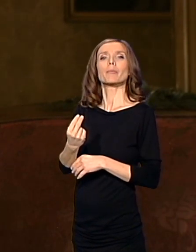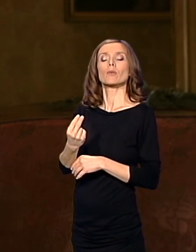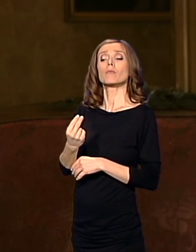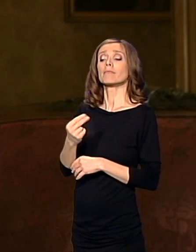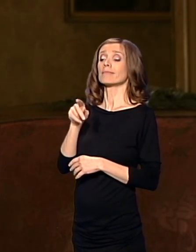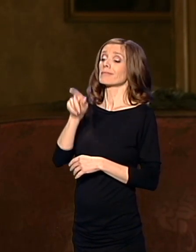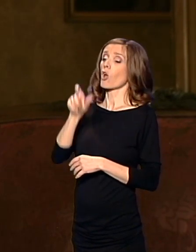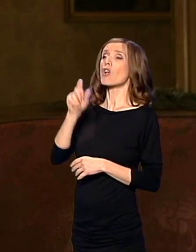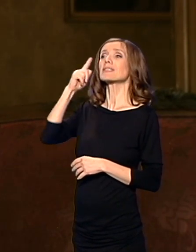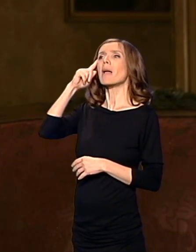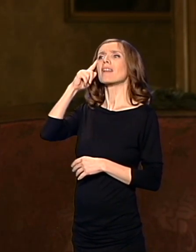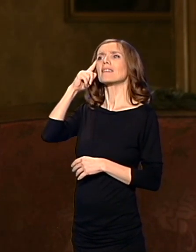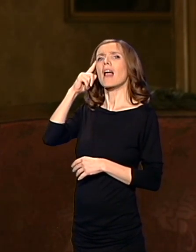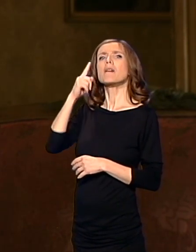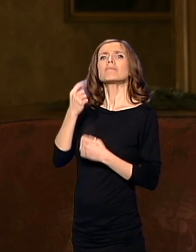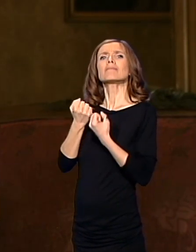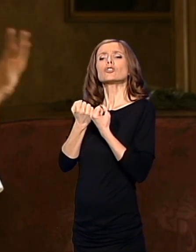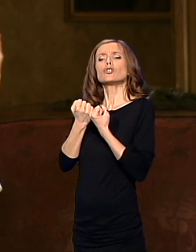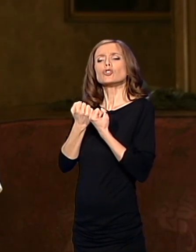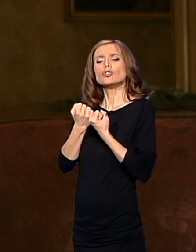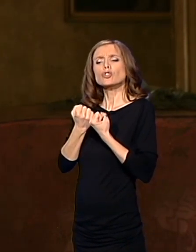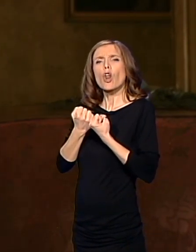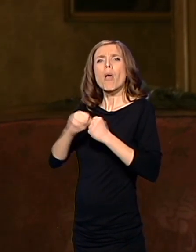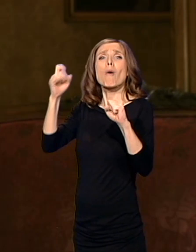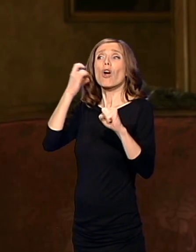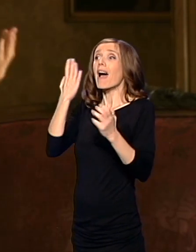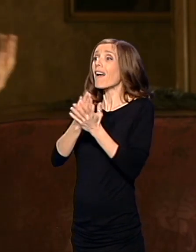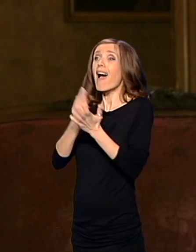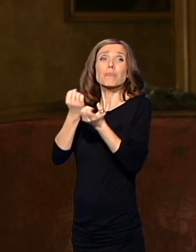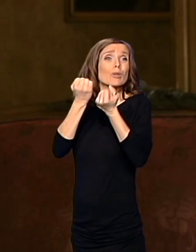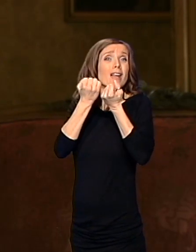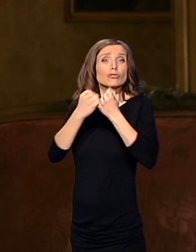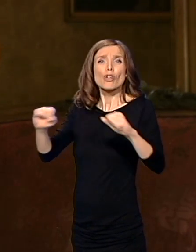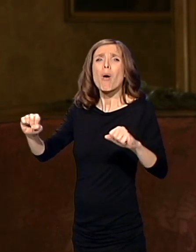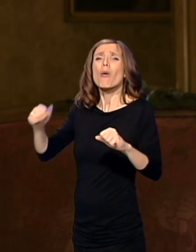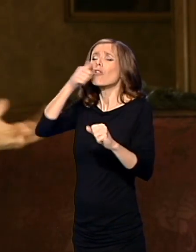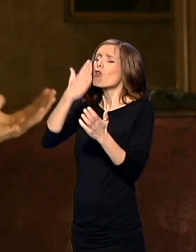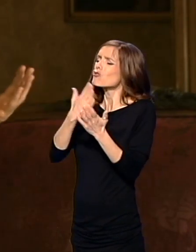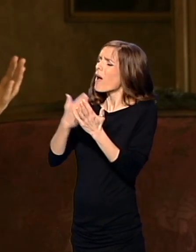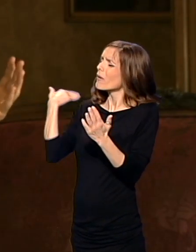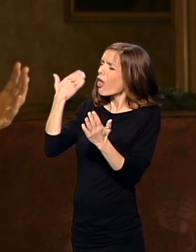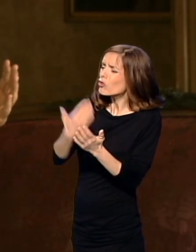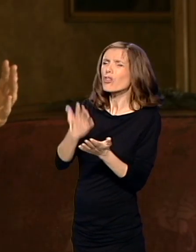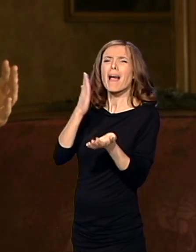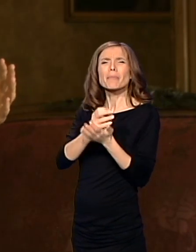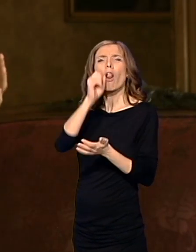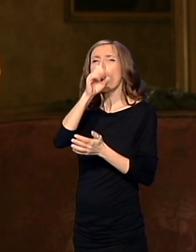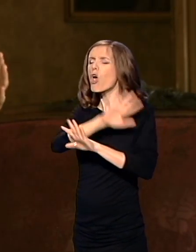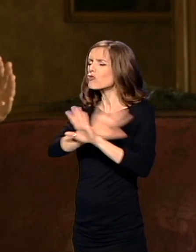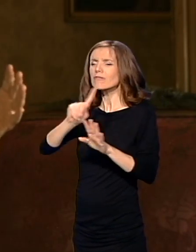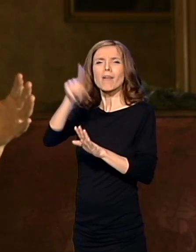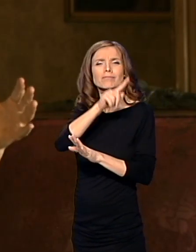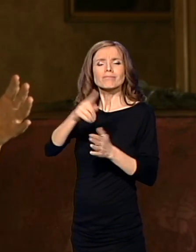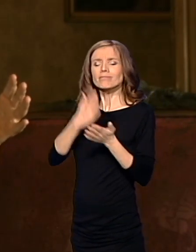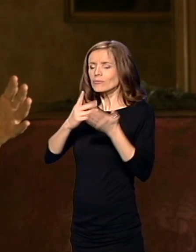slobodu smatruo da će raskine se sa svime onim što je dotad bilo loše, da ćemo iz